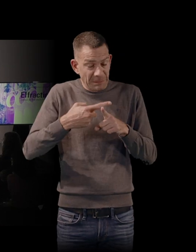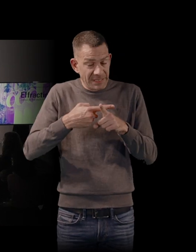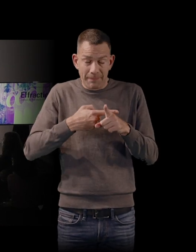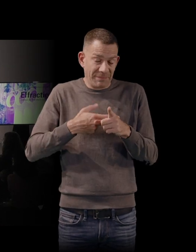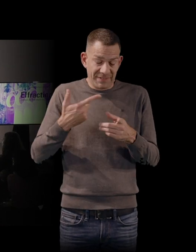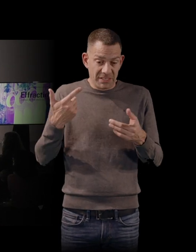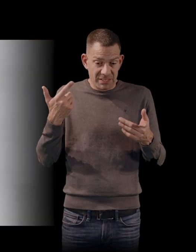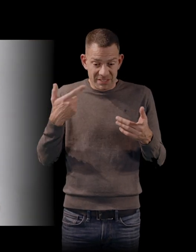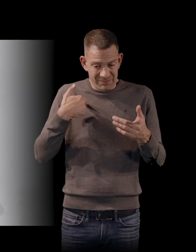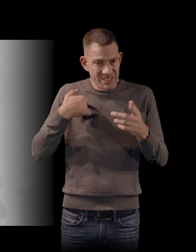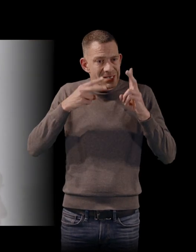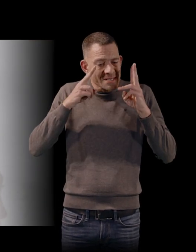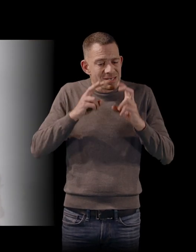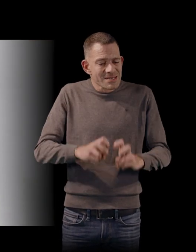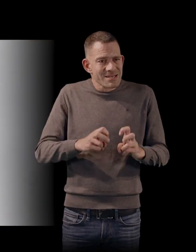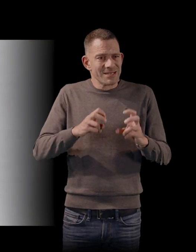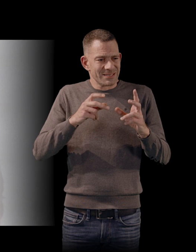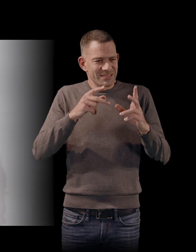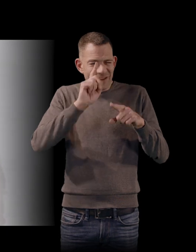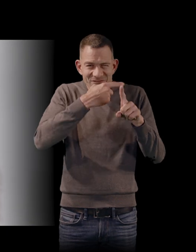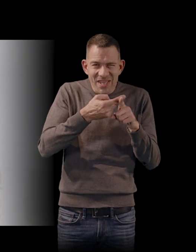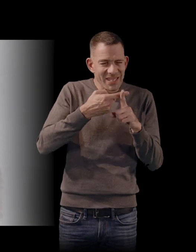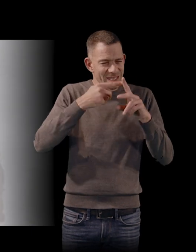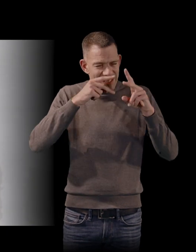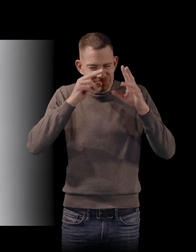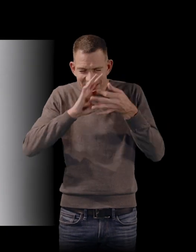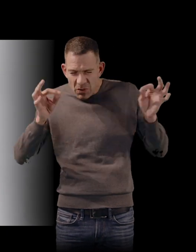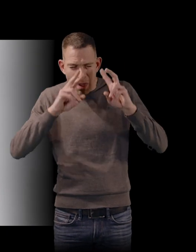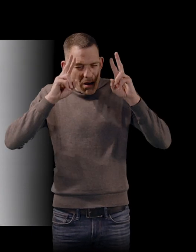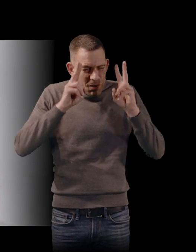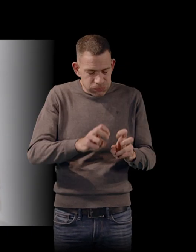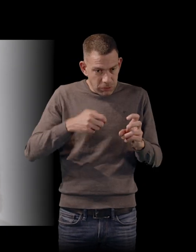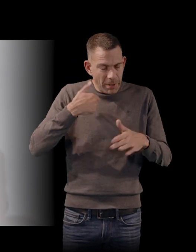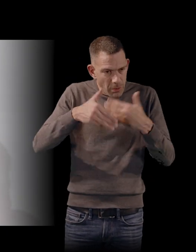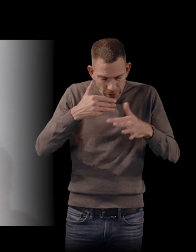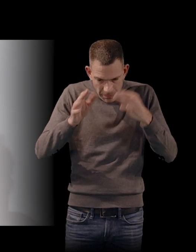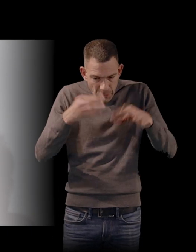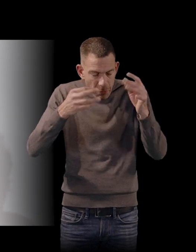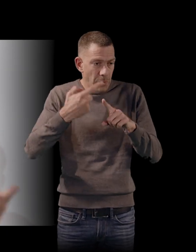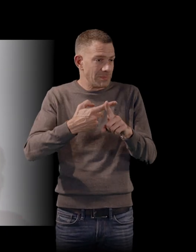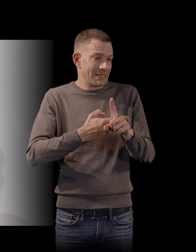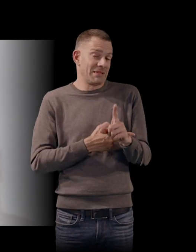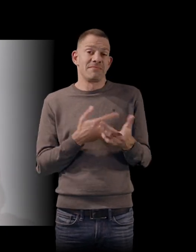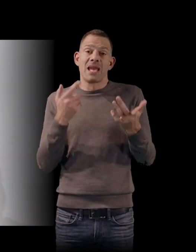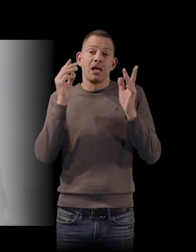que je creusais dans l'épaisseur de ce film et de cette histoire, mais c'est vrai qu'il se trouve que ça a été tourné